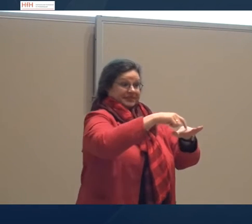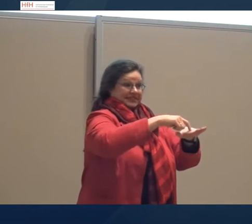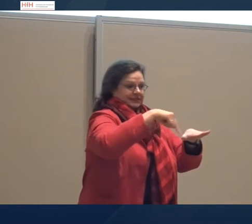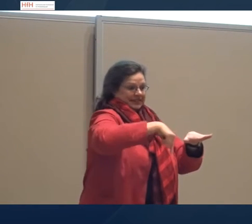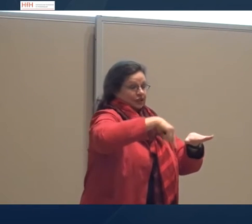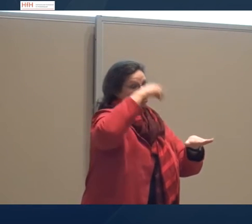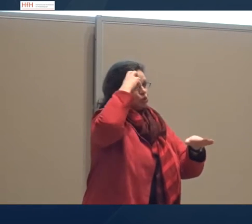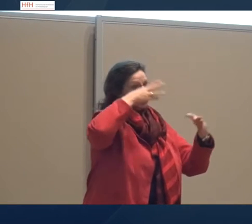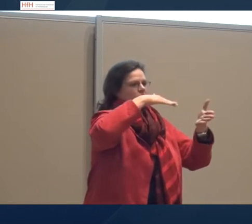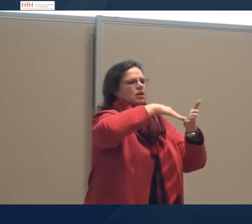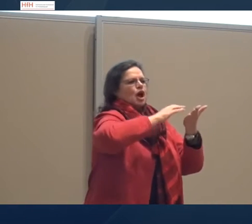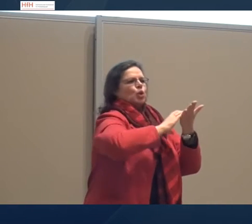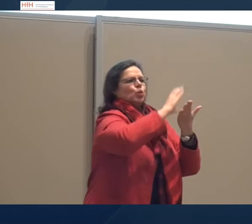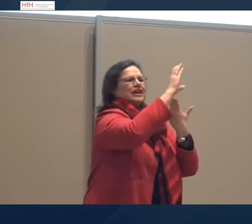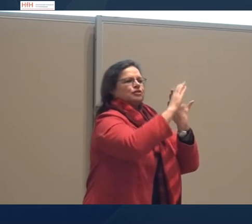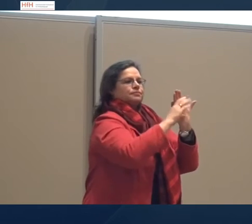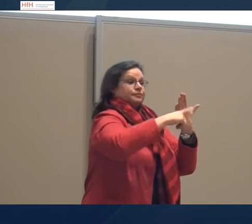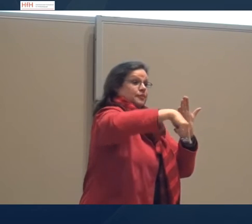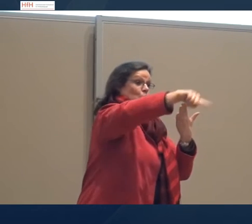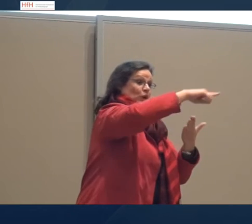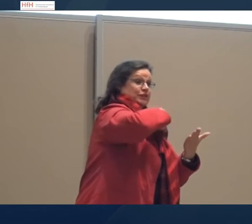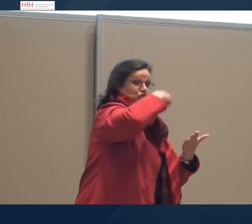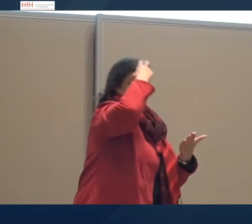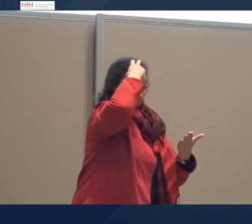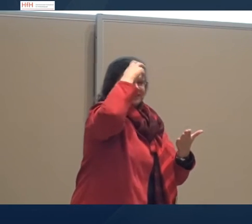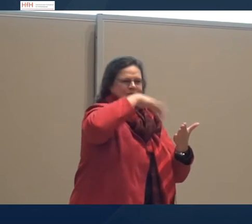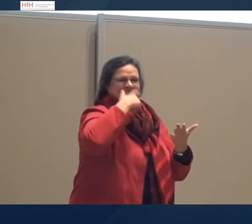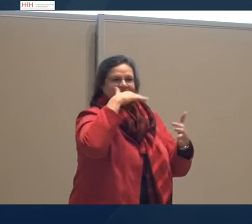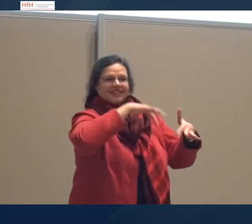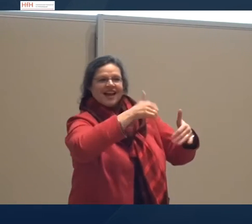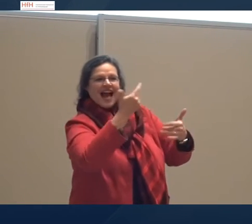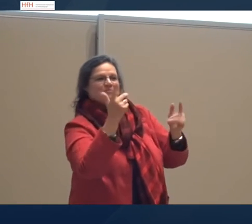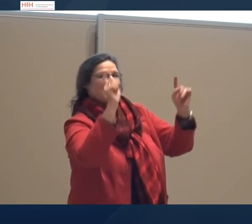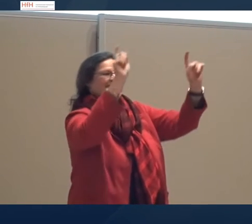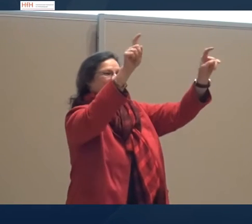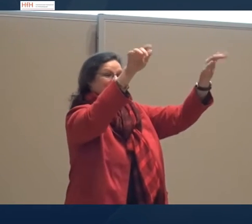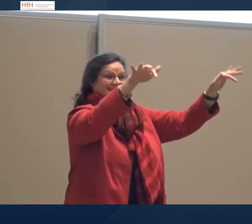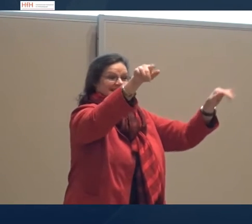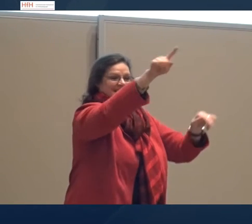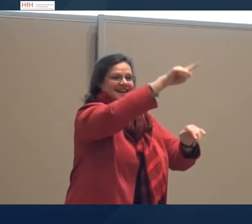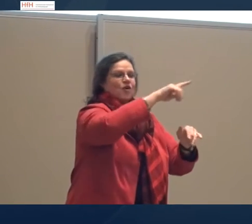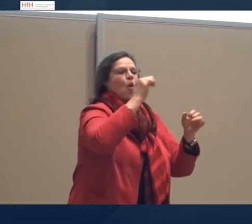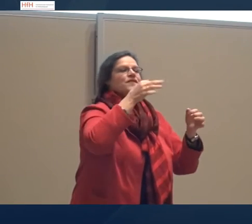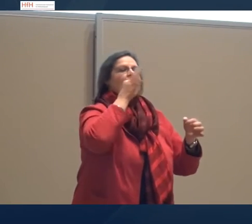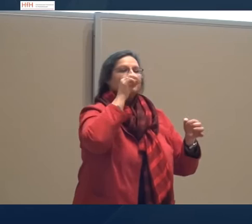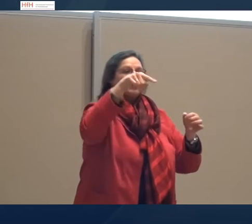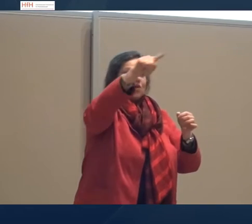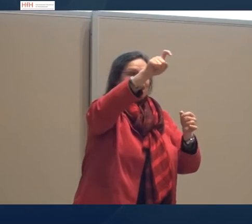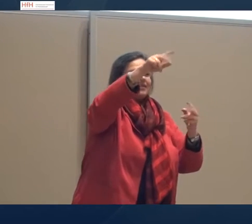zu leiten. Und in dem Curriculum von diesen Gebärdensprachdolmetschern, es sind einige hier anwesend.